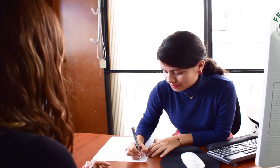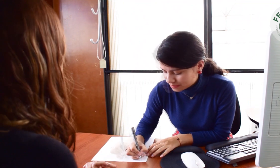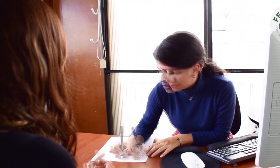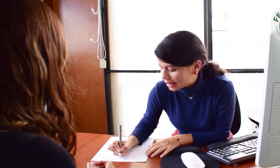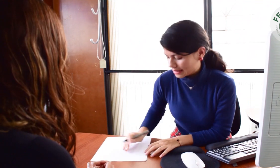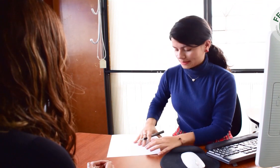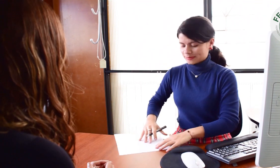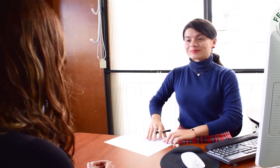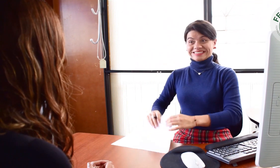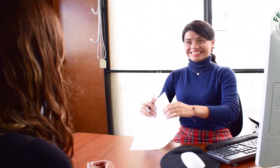Sí.